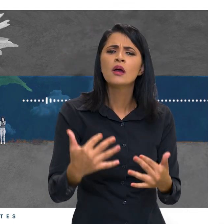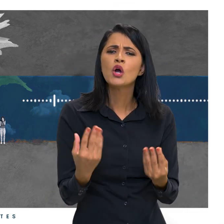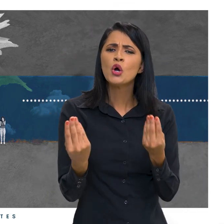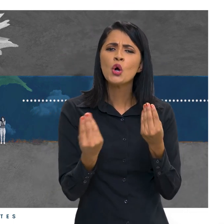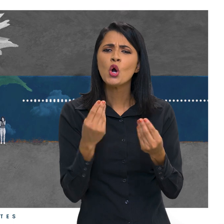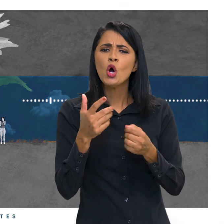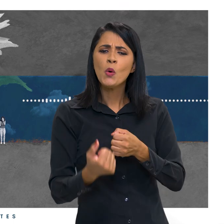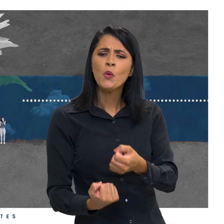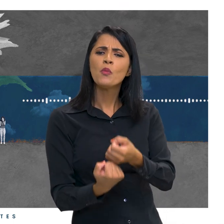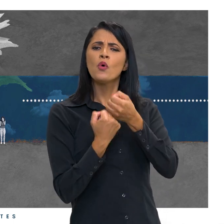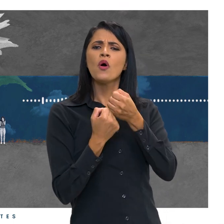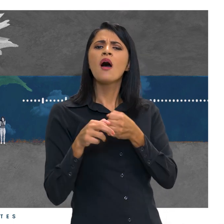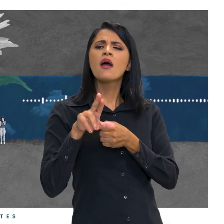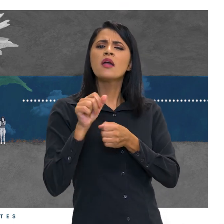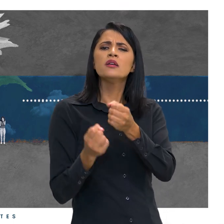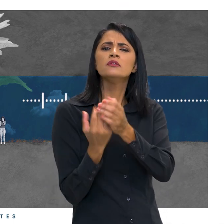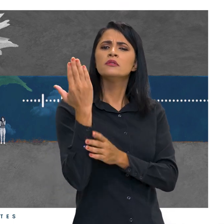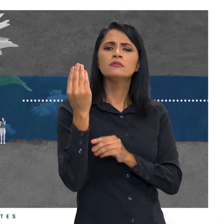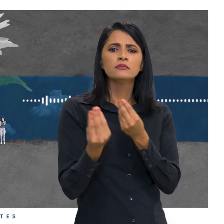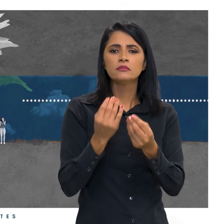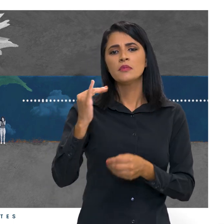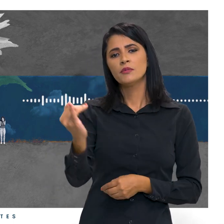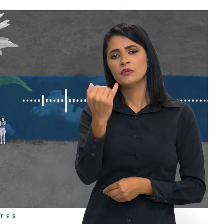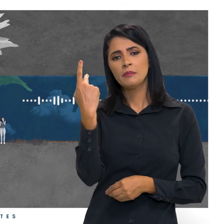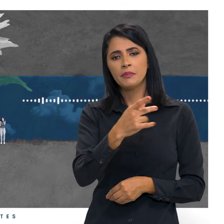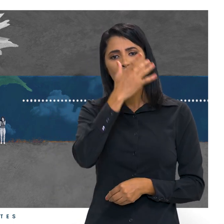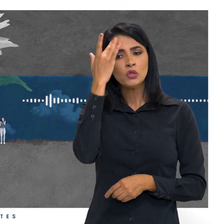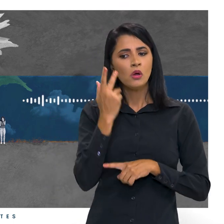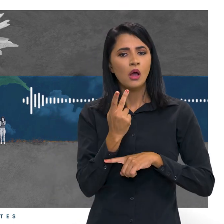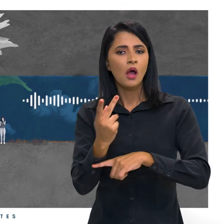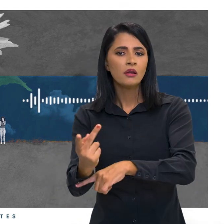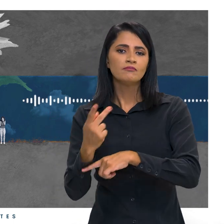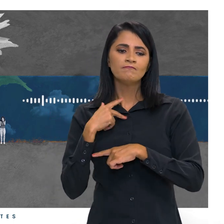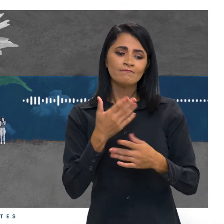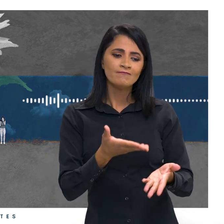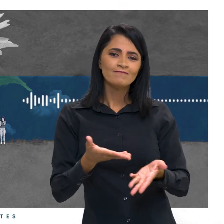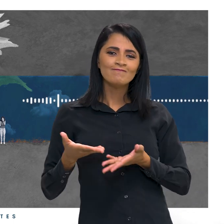apoio surgem e a importância delas para quem busca acolhimento.